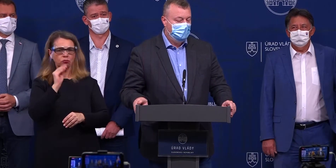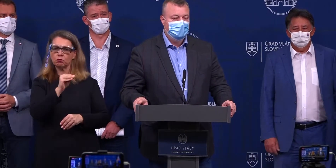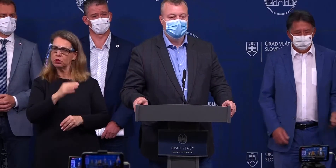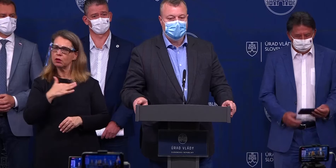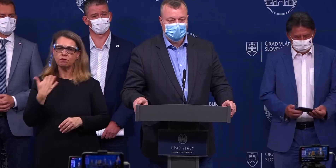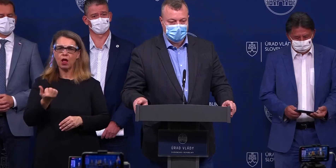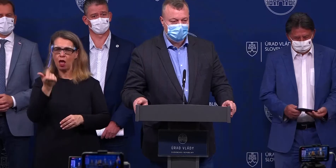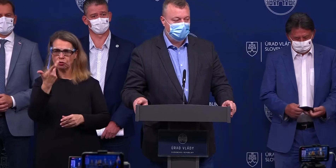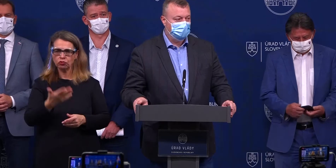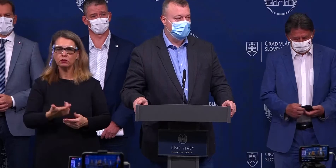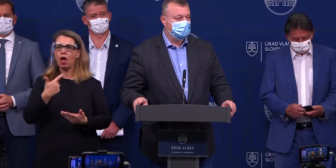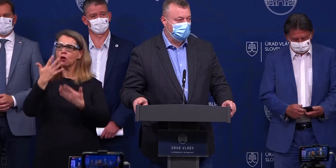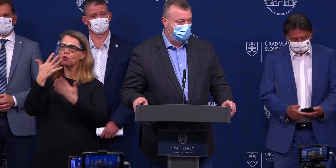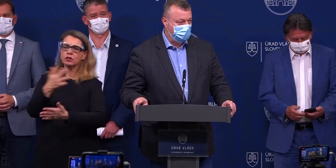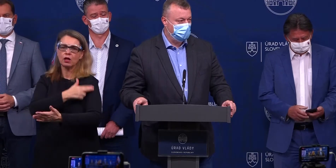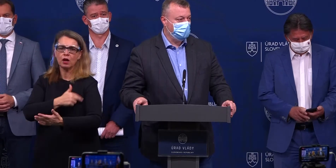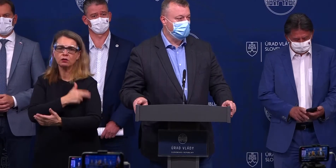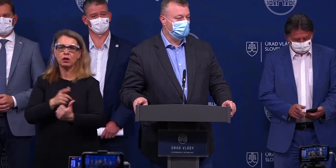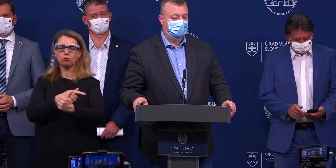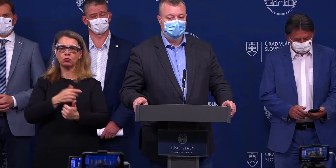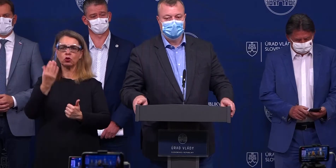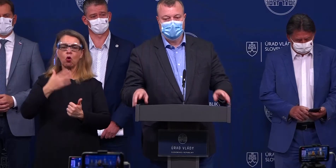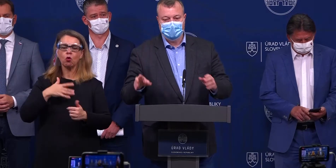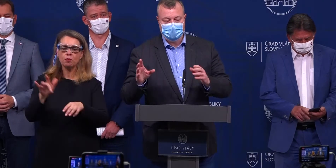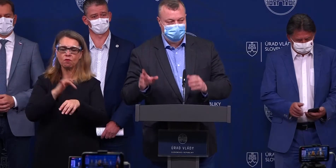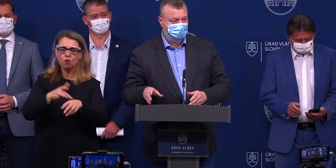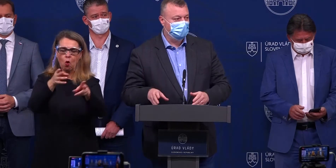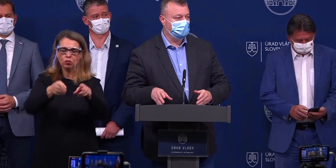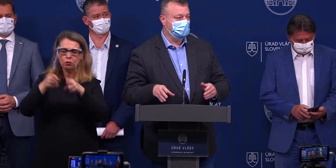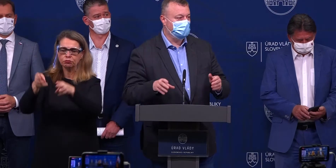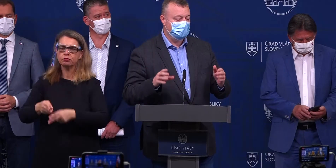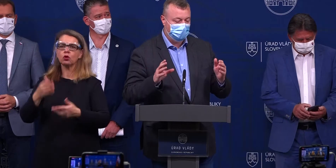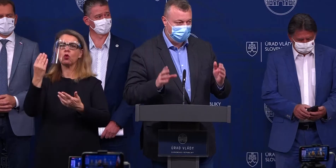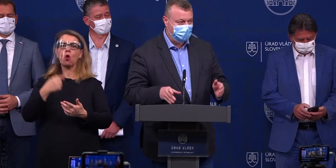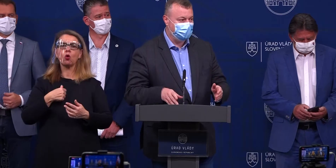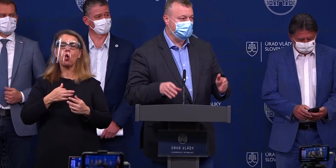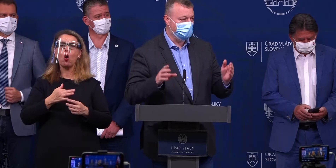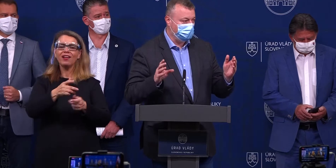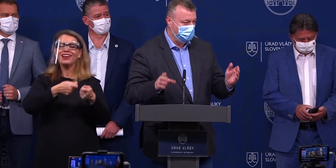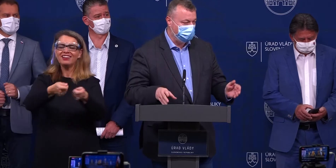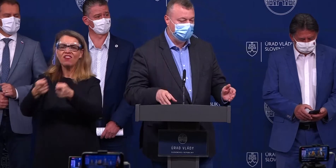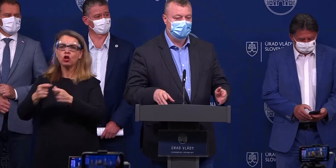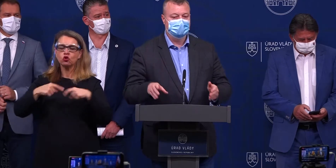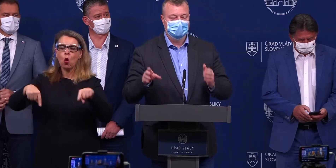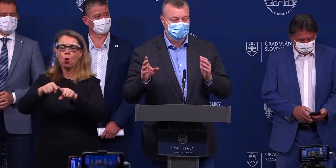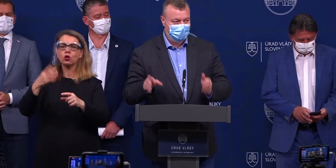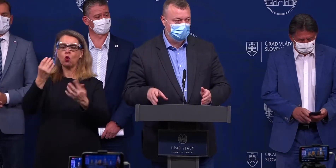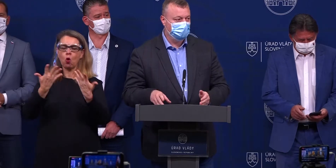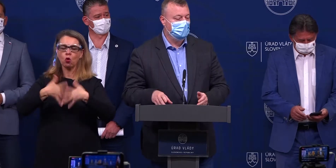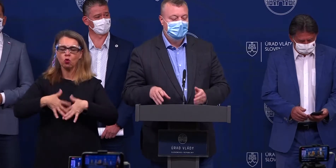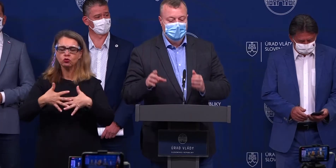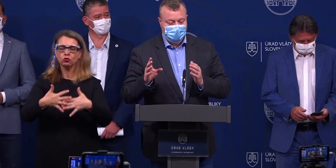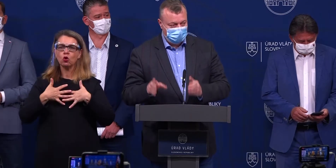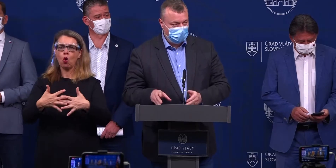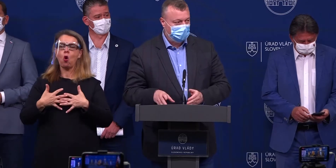o tom, akom stave sú nemocnice, koľko máme lôžok, koľko máme na infektológiách, koľko máme na ízkach, koľko máme ventilátorov, kde